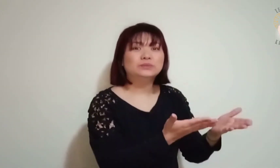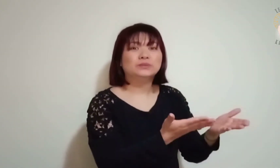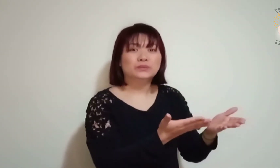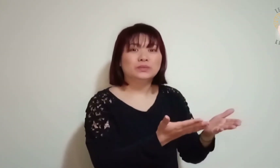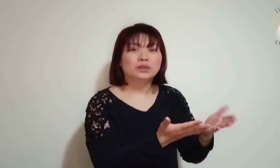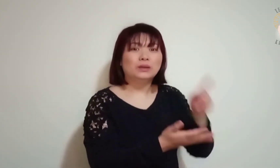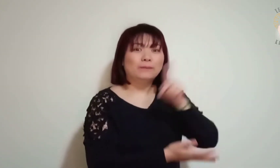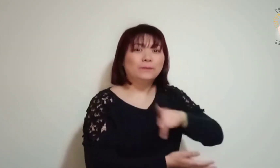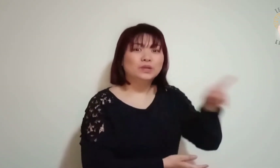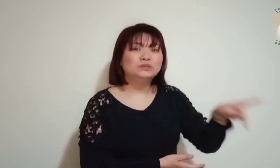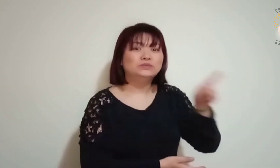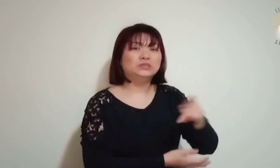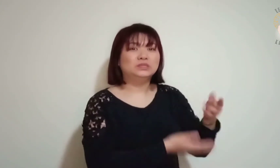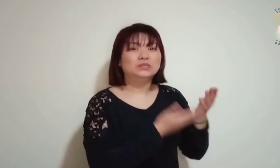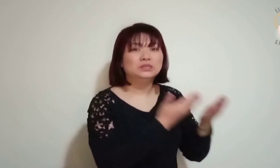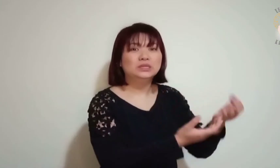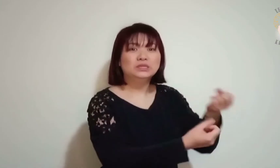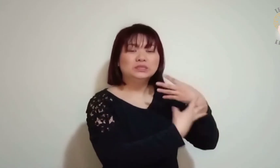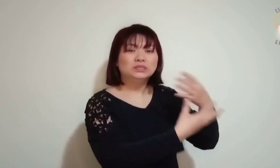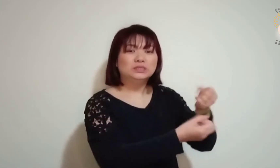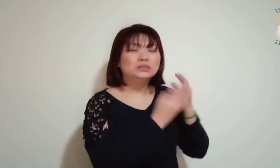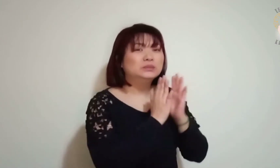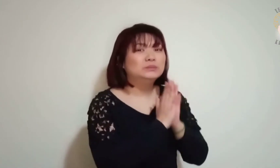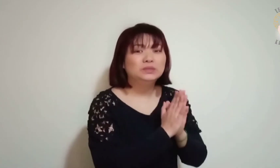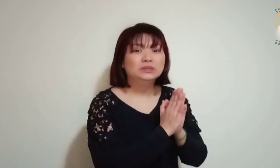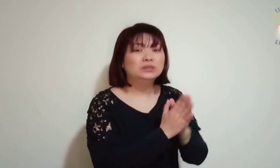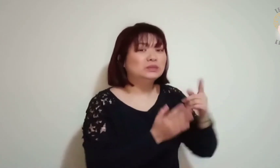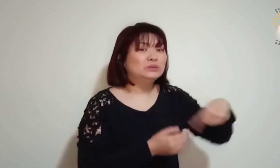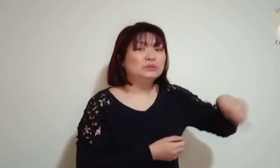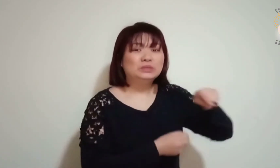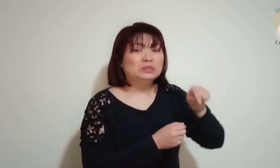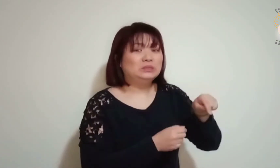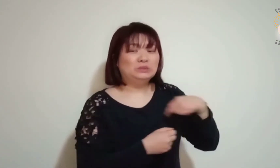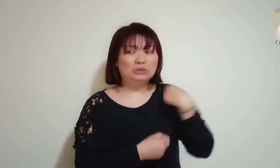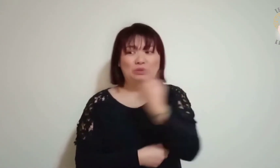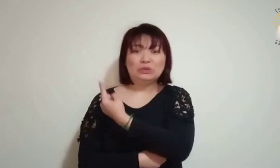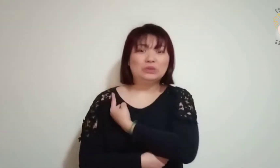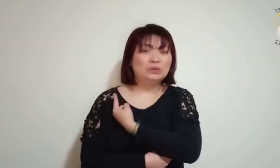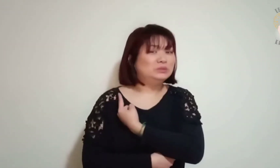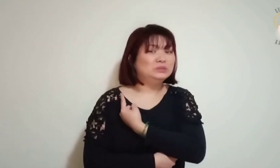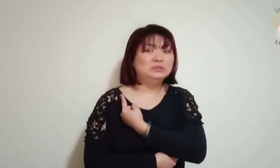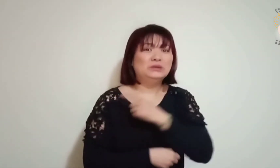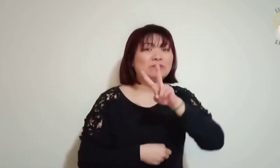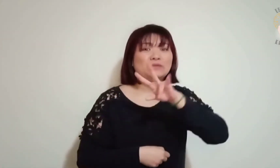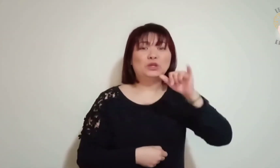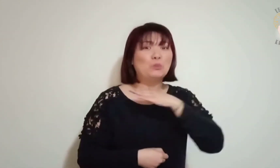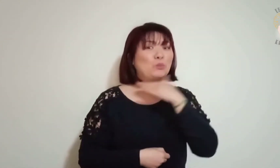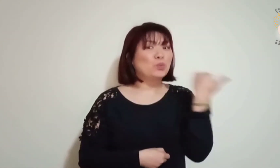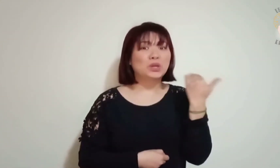Mestre, estamos perecendo E tu não te importas?